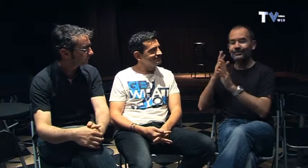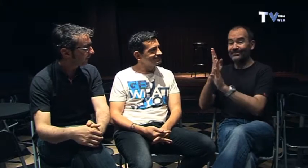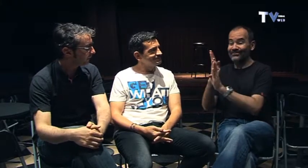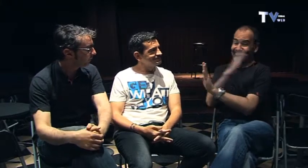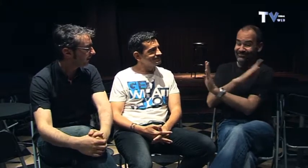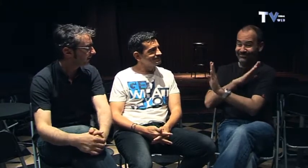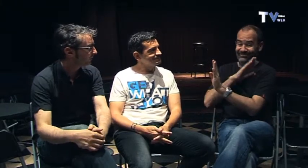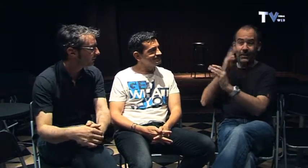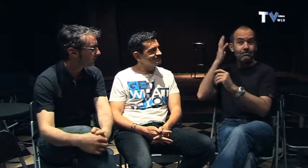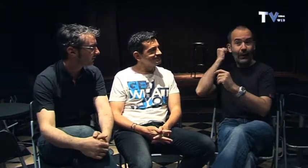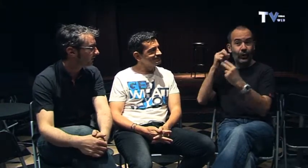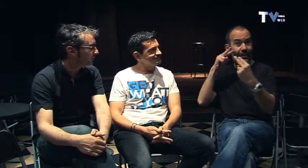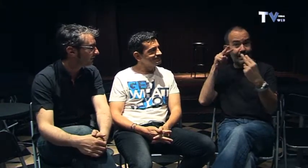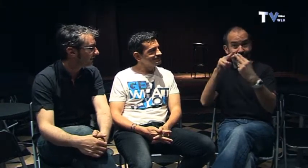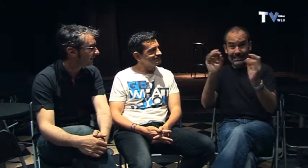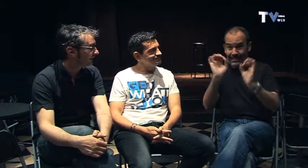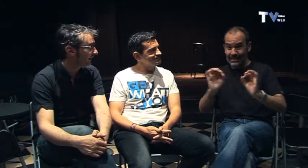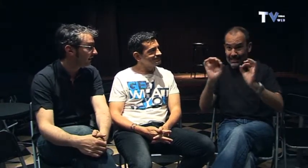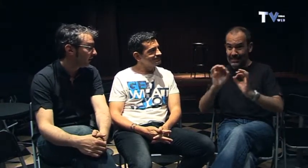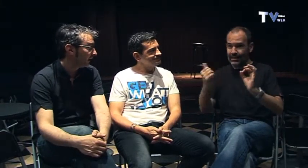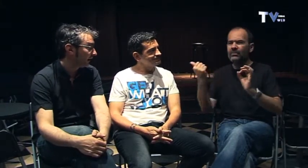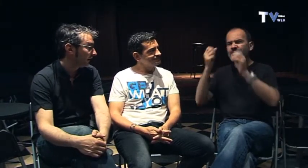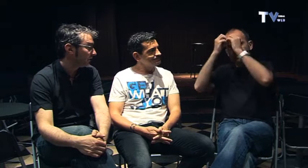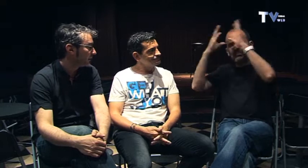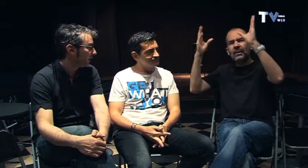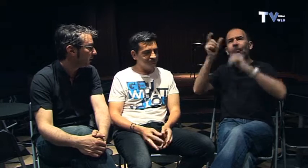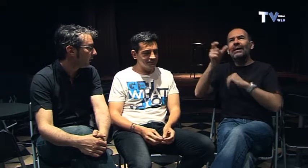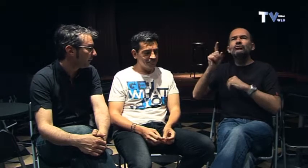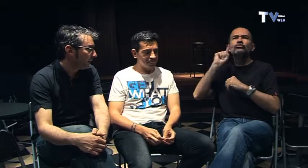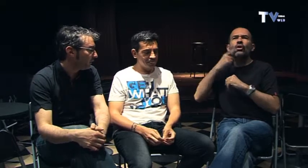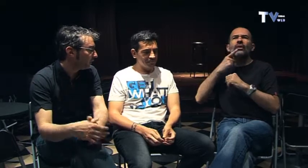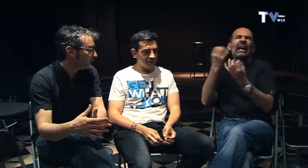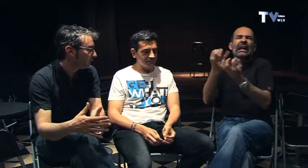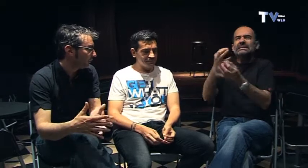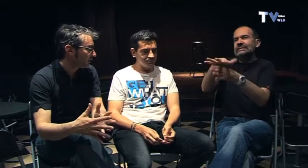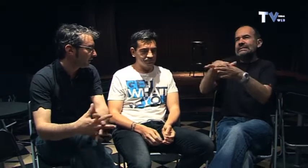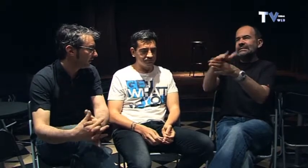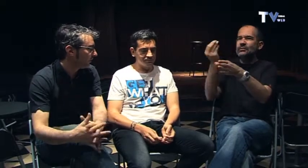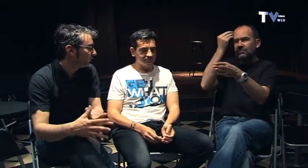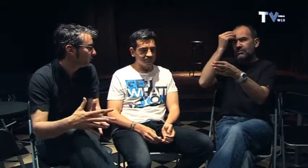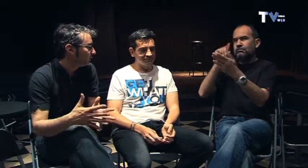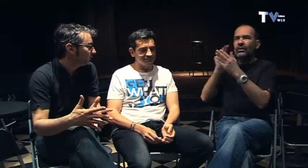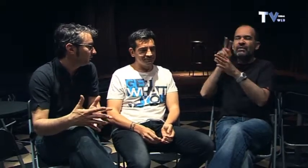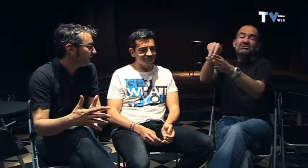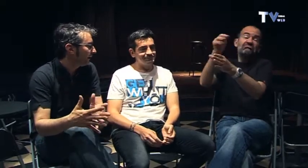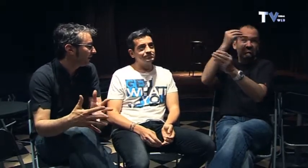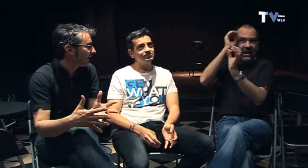Muy bien muy curioso lo que me dices es muy interesante es decir si por ejemplo a Pablo no lo hubieras conocido tú sin Pablo ¿qué